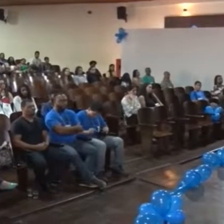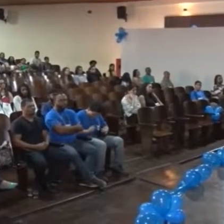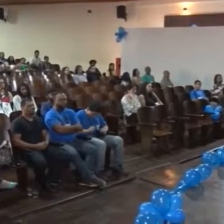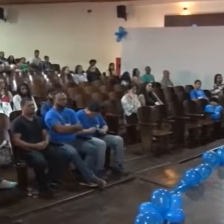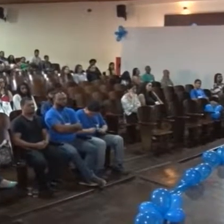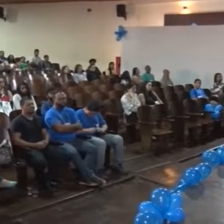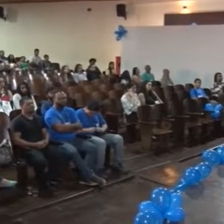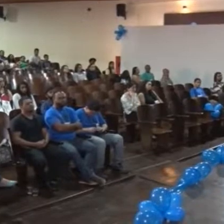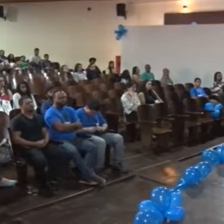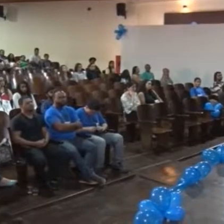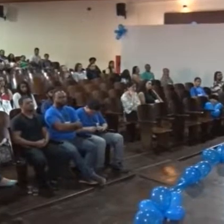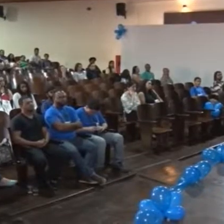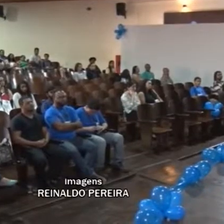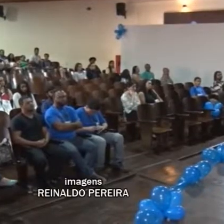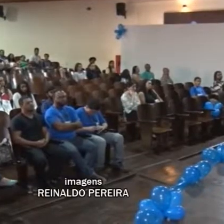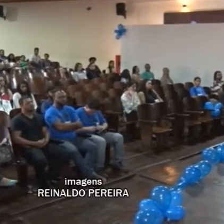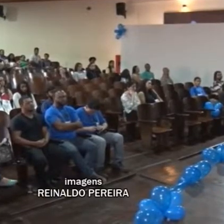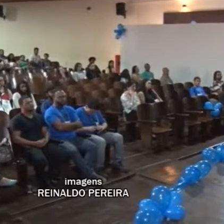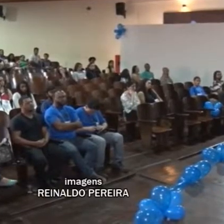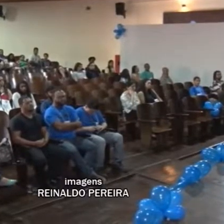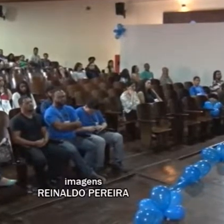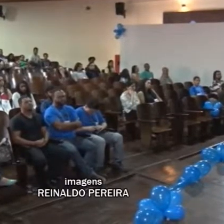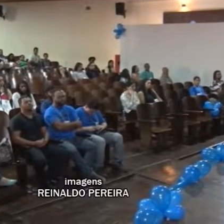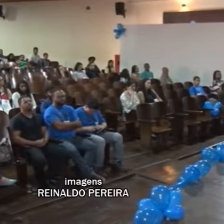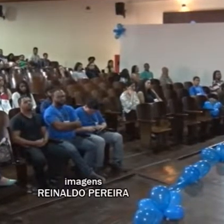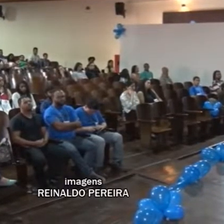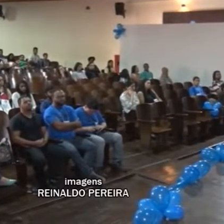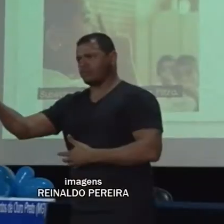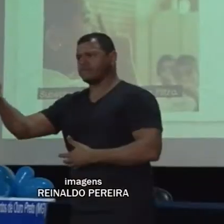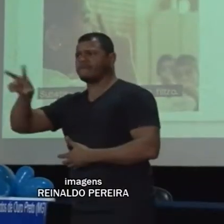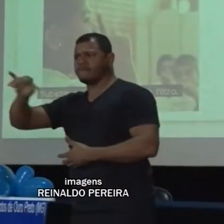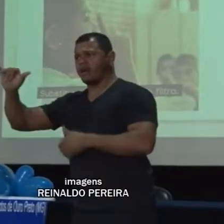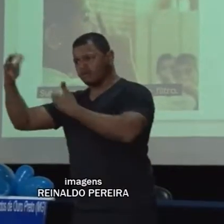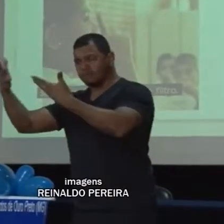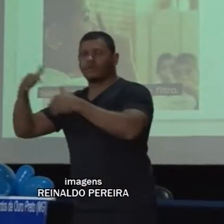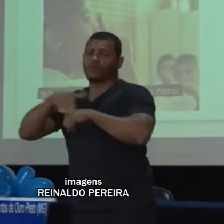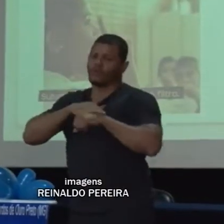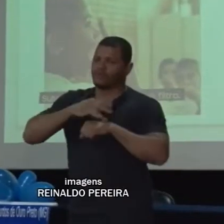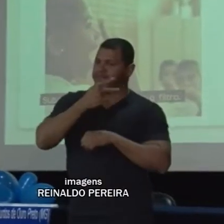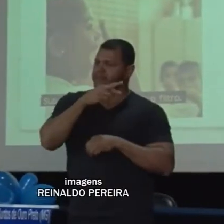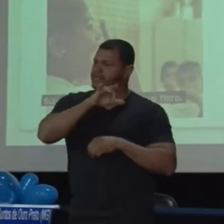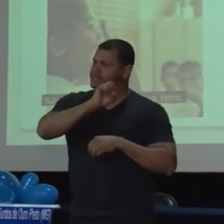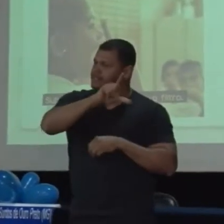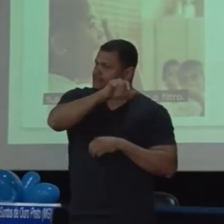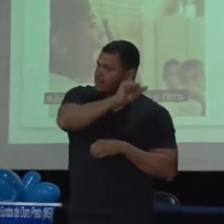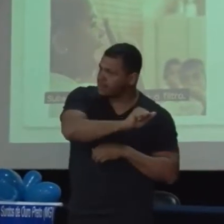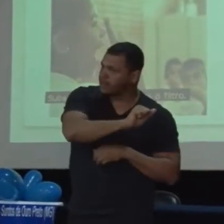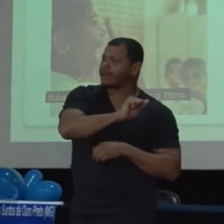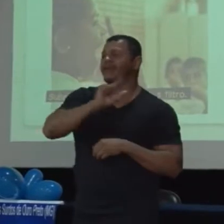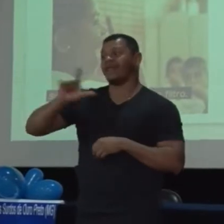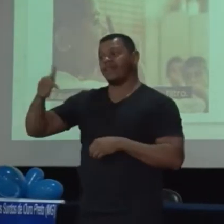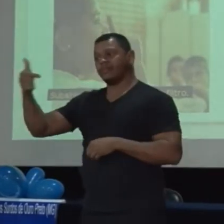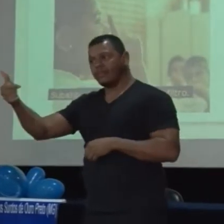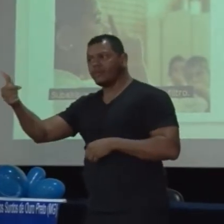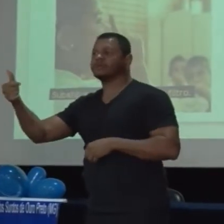surda, como debate sobre a realidade dos surdos na região, oferecimento de oficinas de Libras e apresentação de duas